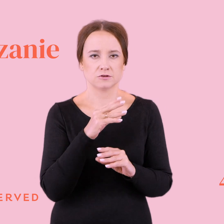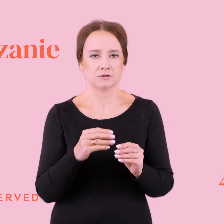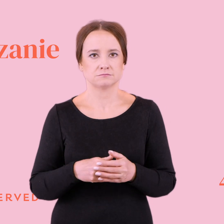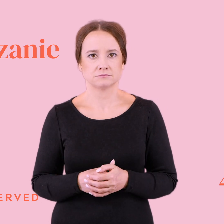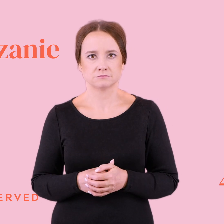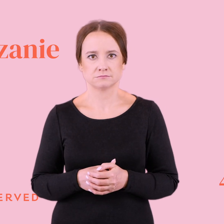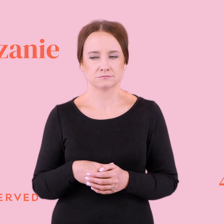ktoś